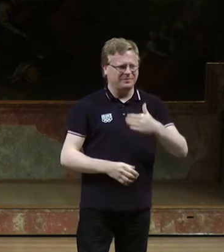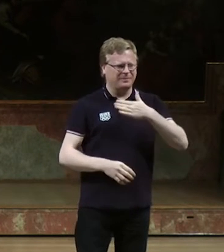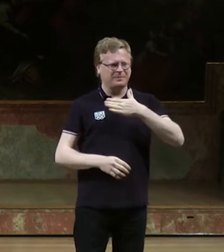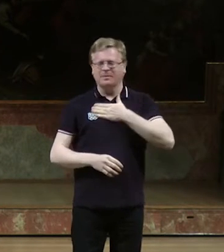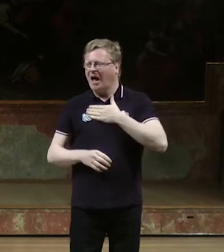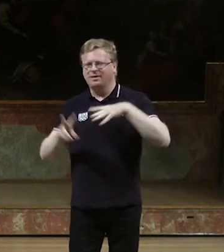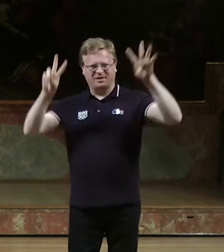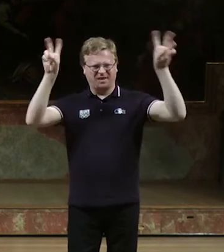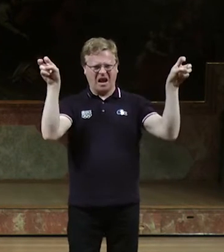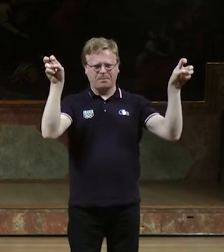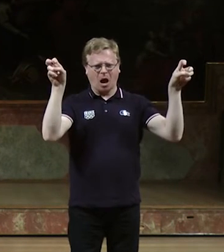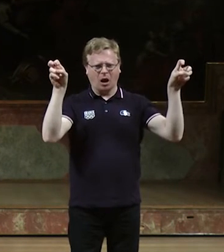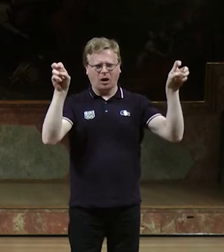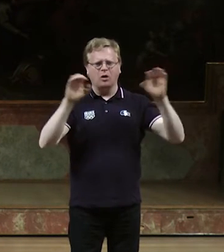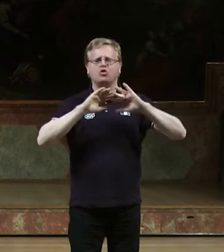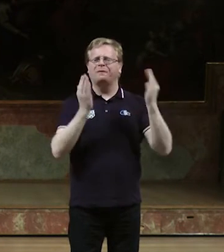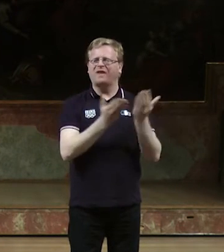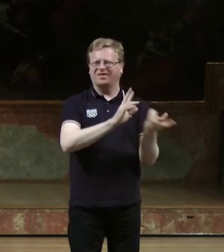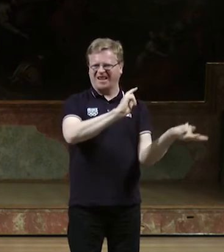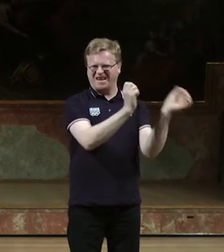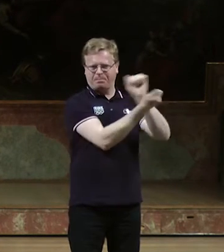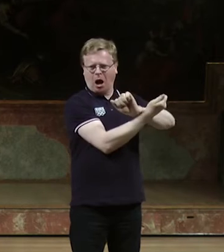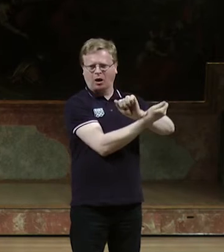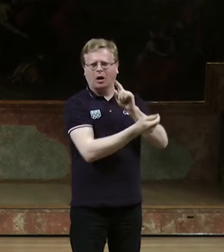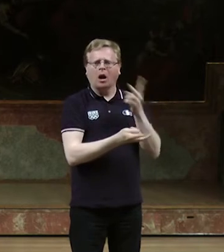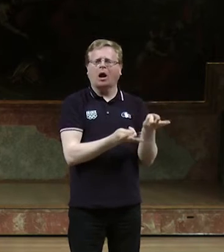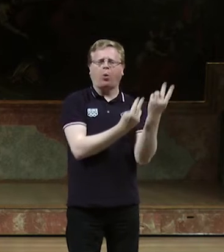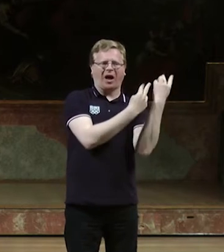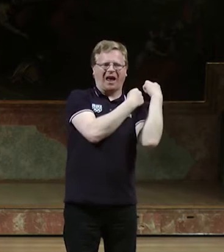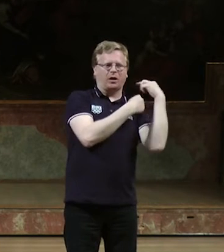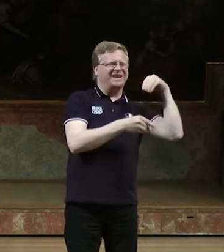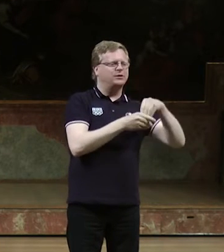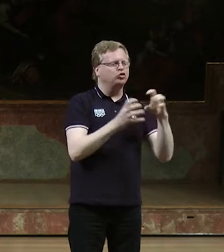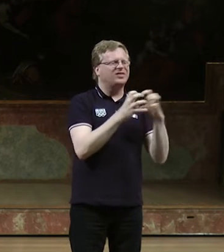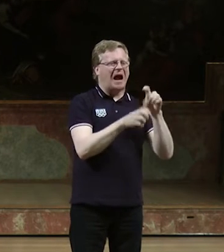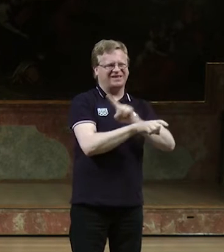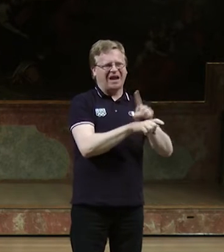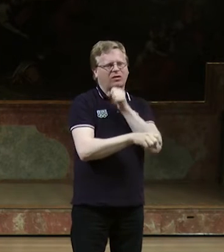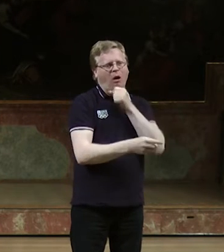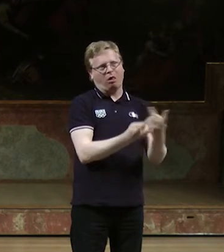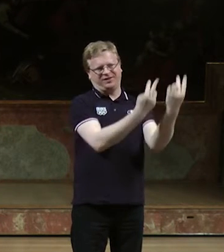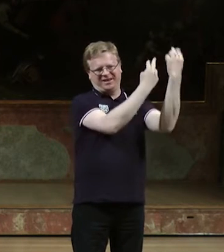Gebärdensprache verwenden. Ich hoffe, ihr versteht es mich gut. Es geht bei mir um die Rückkehr ins